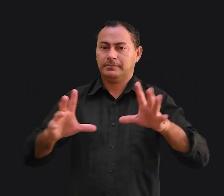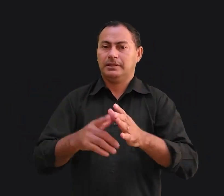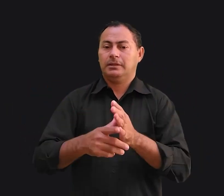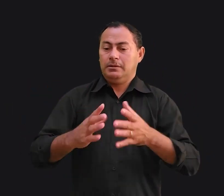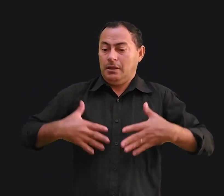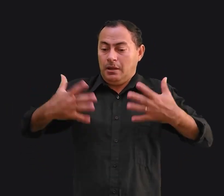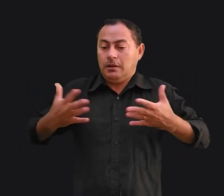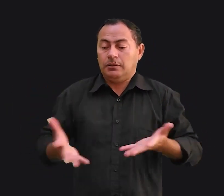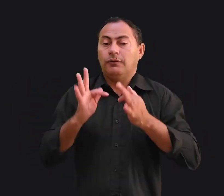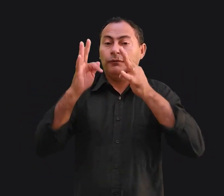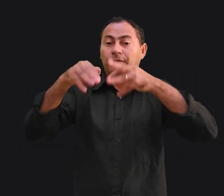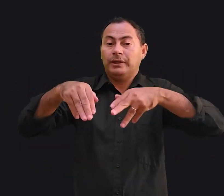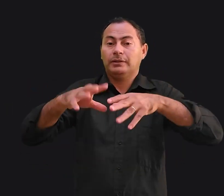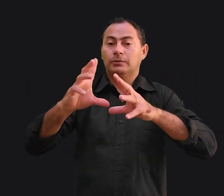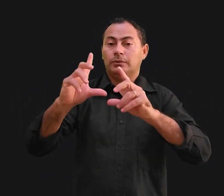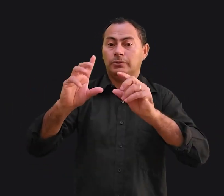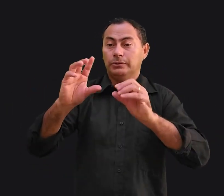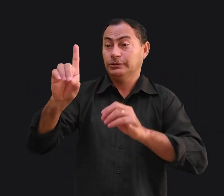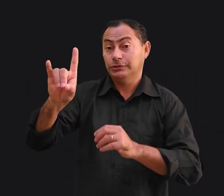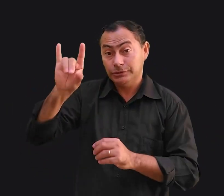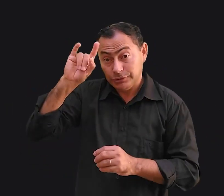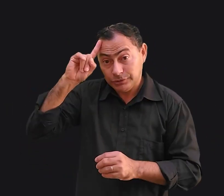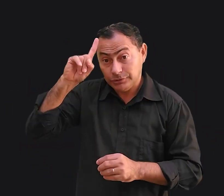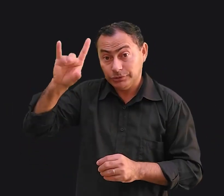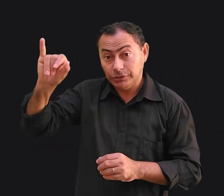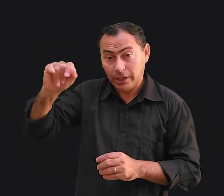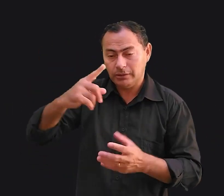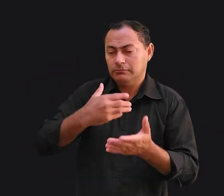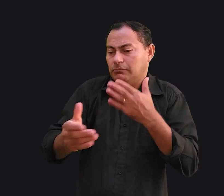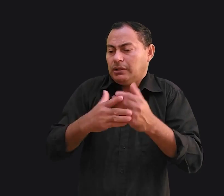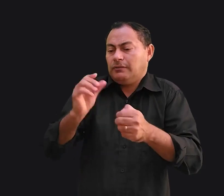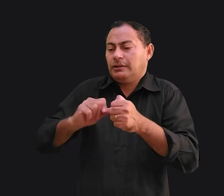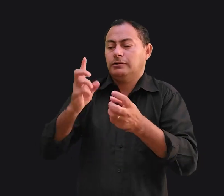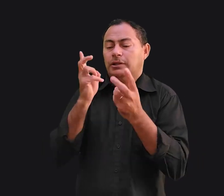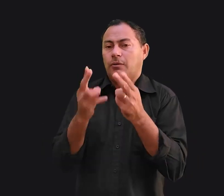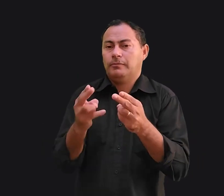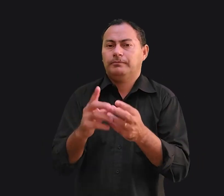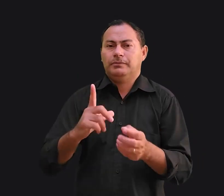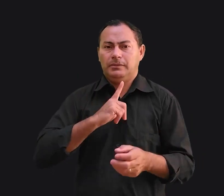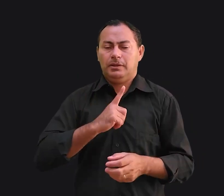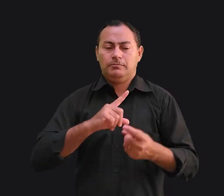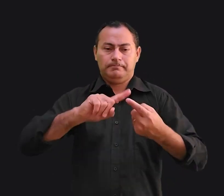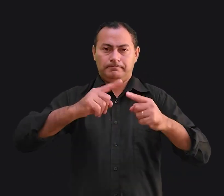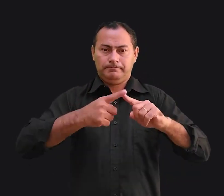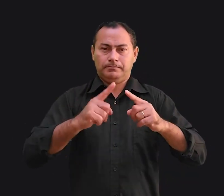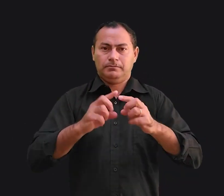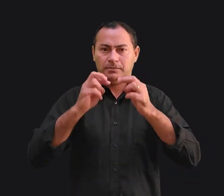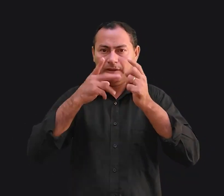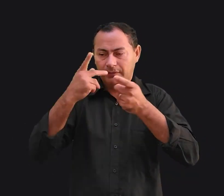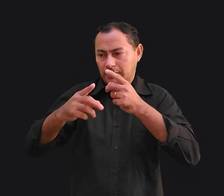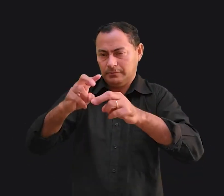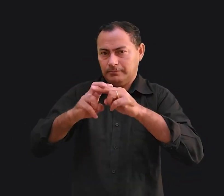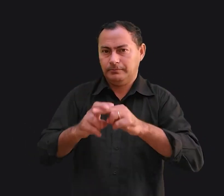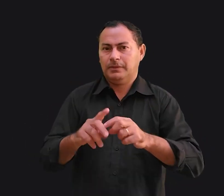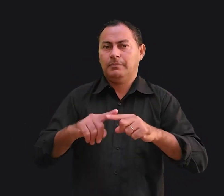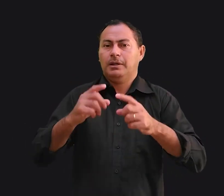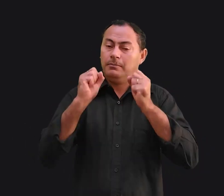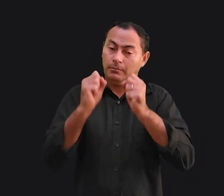e ânimo no final do dia, eu não me importava que ela fizesse o mesmo. Tínhamos um acordo a respeito disso. Mas pode ser